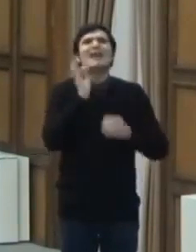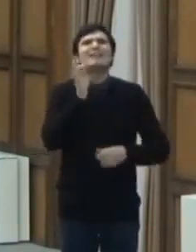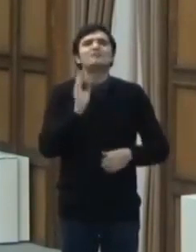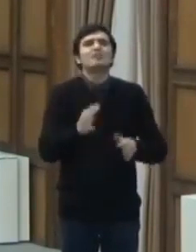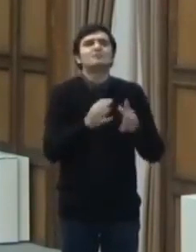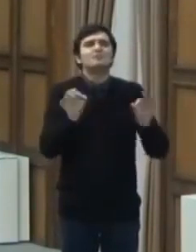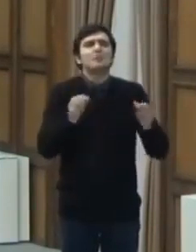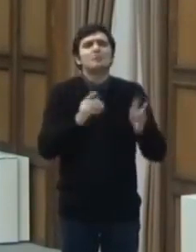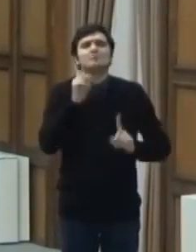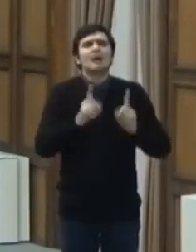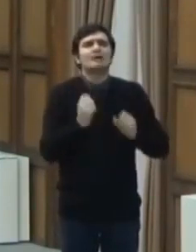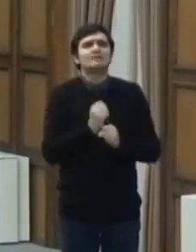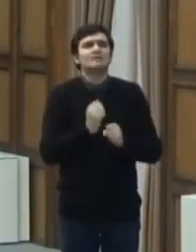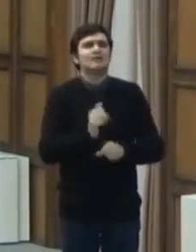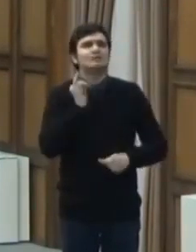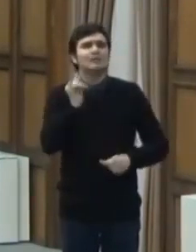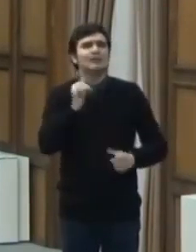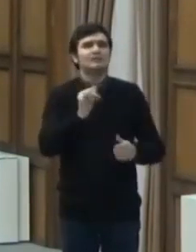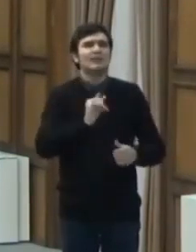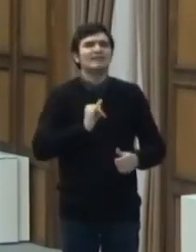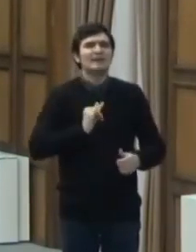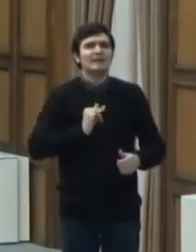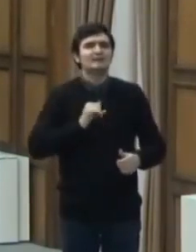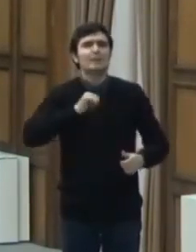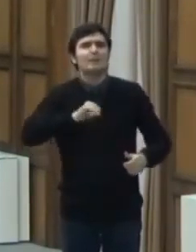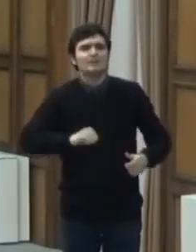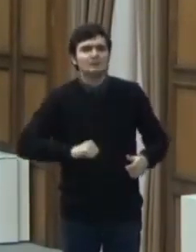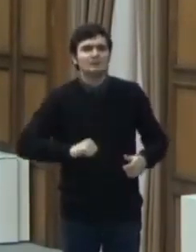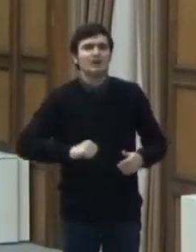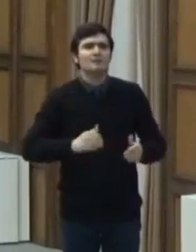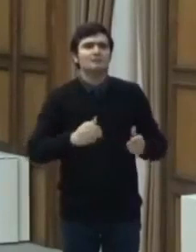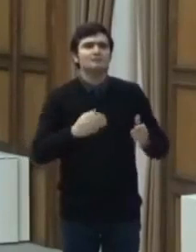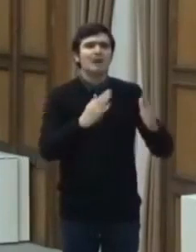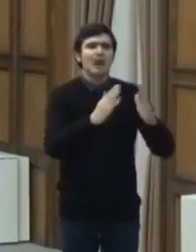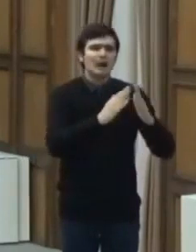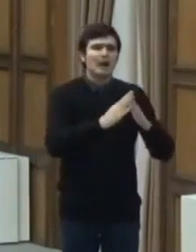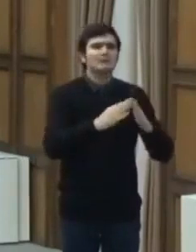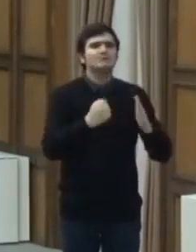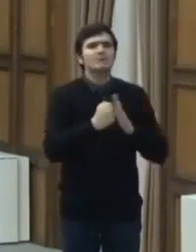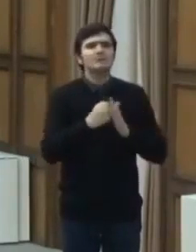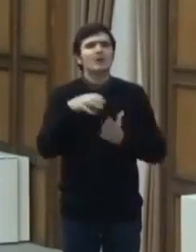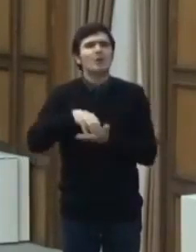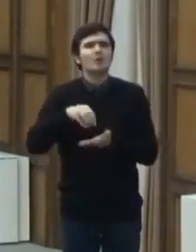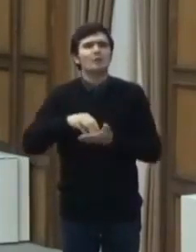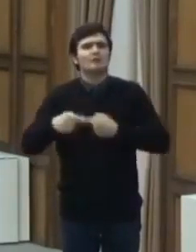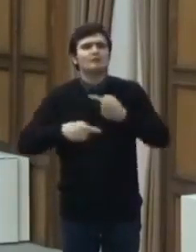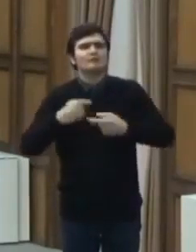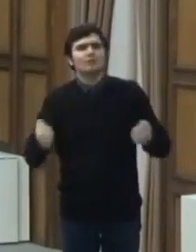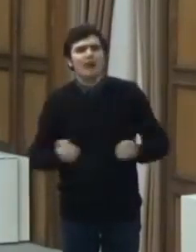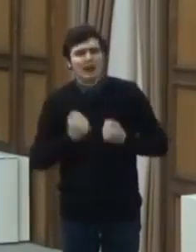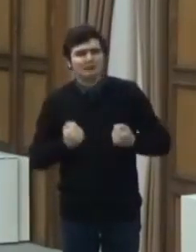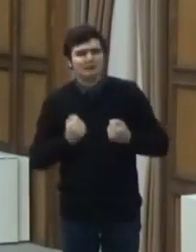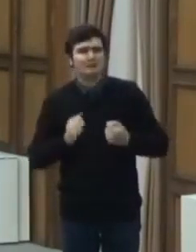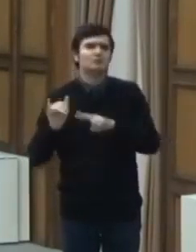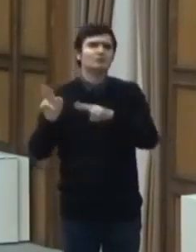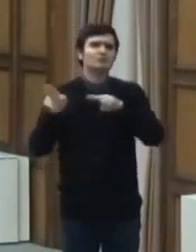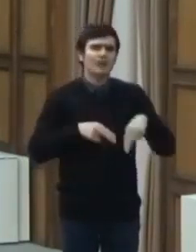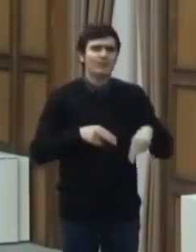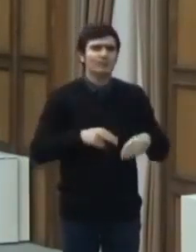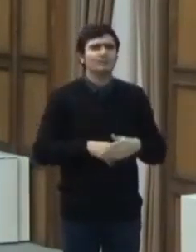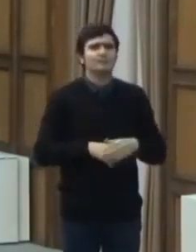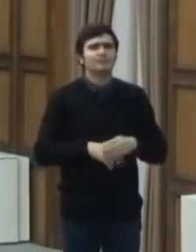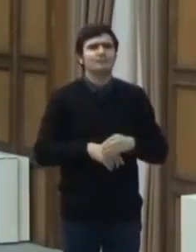deplasare în interes profesional, inclusiv între locuința, gospodărie și locurile de desfășurare a activității profesionale și înapoi,